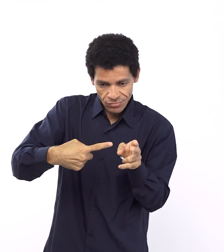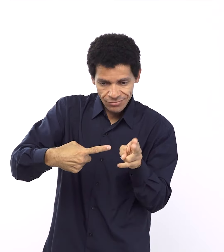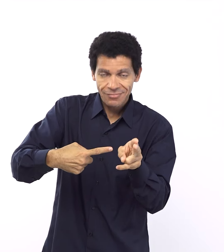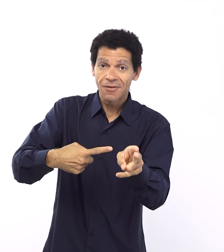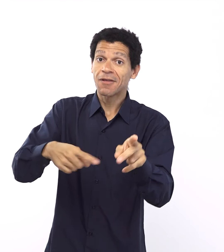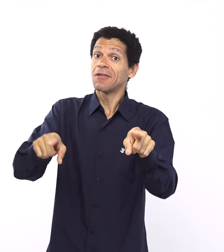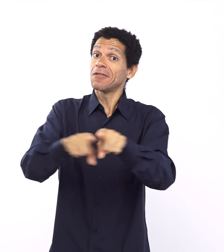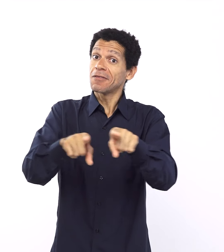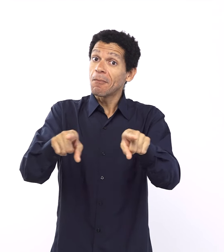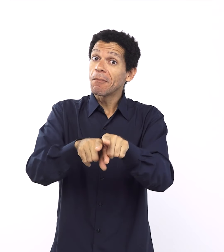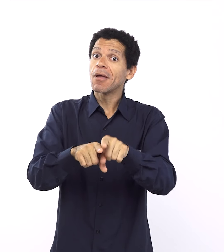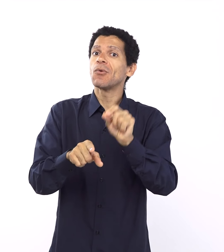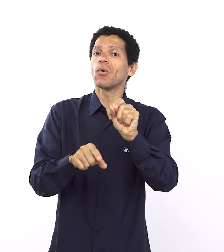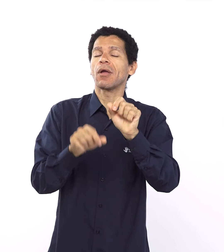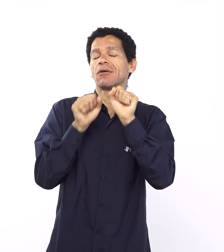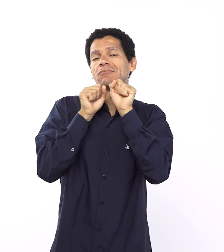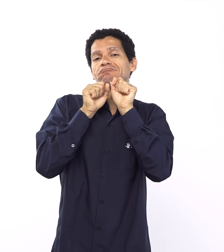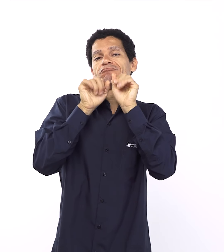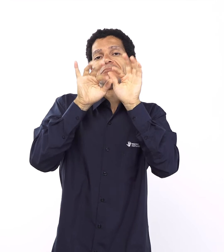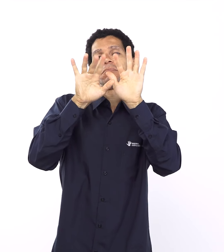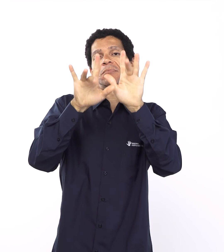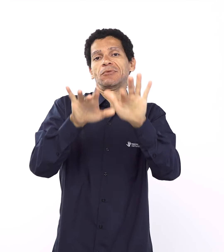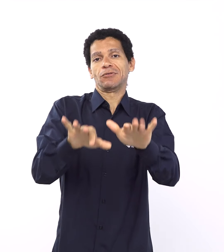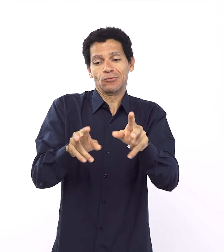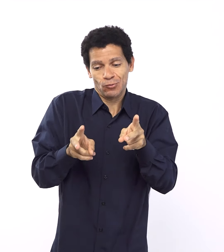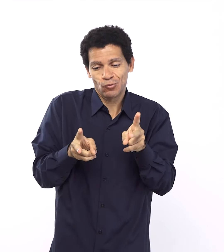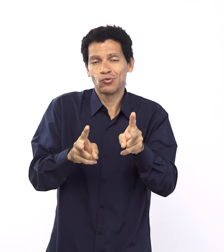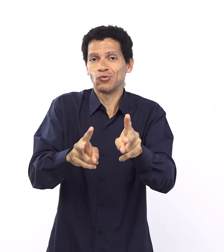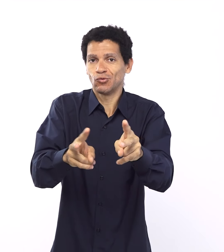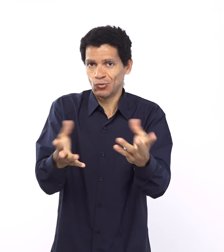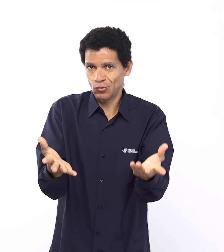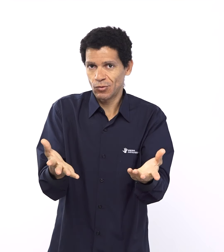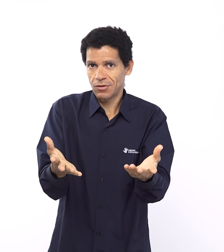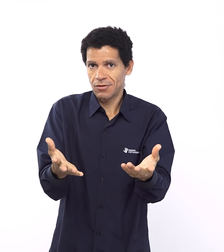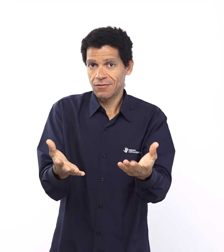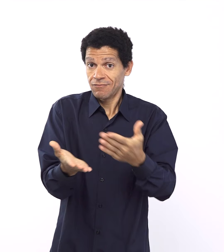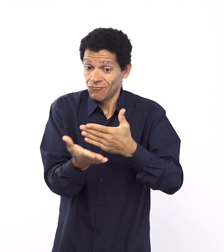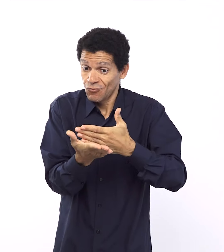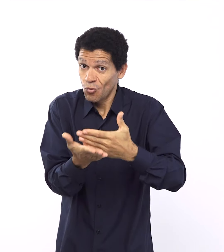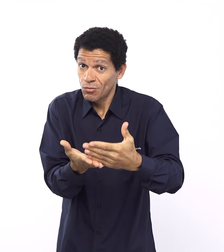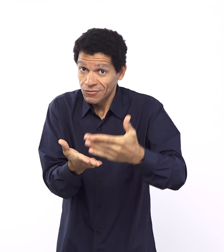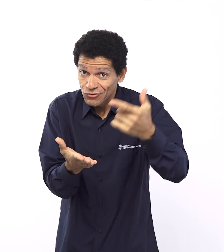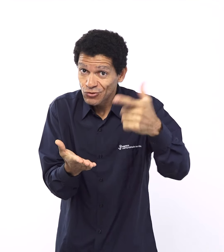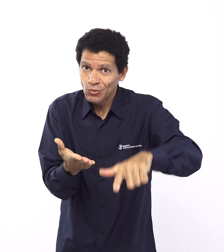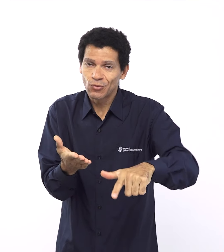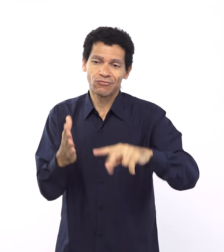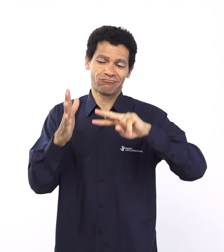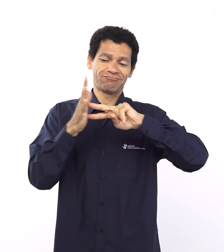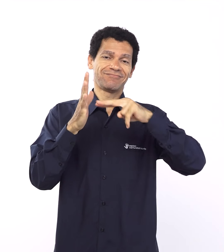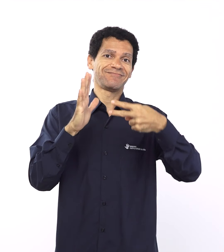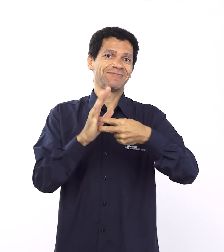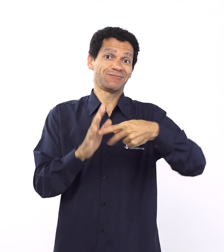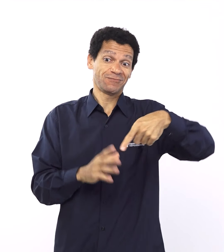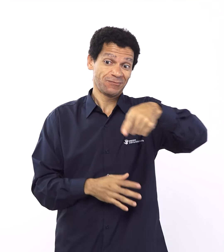é assim, né? A realidade da história do mundo como a gente vê na vida, né? O juízo, a destruição,